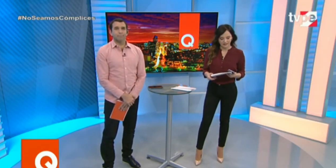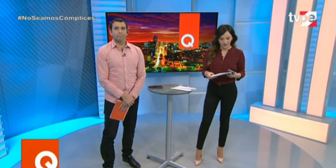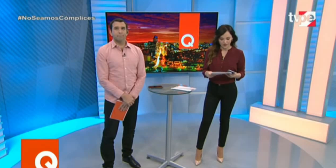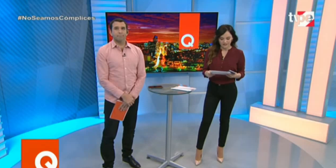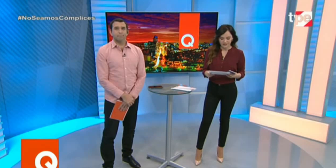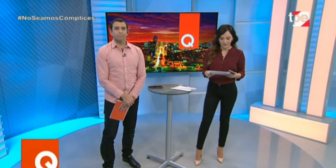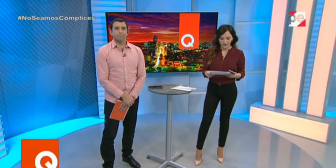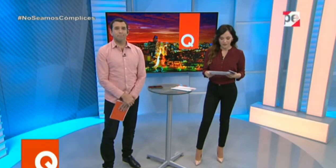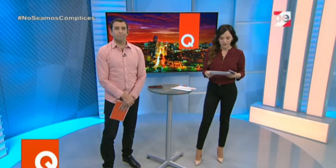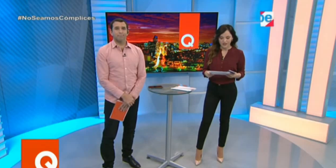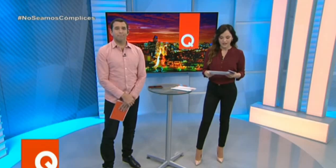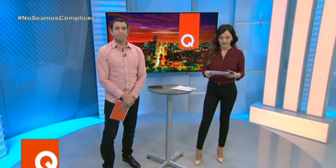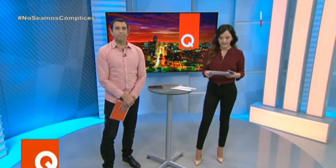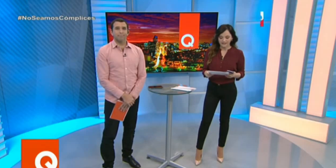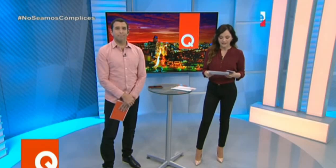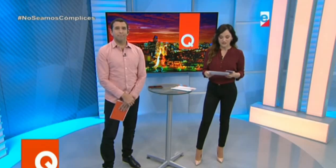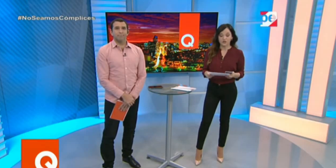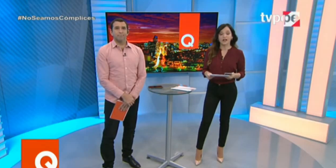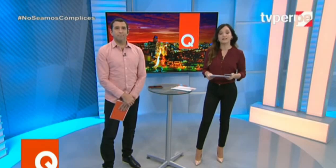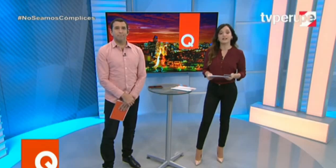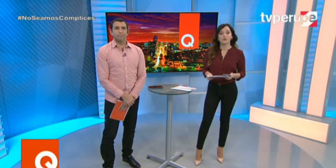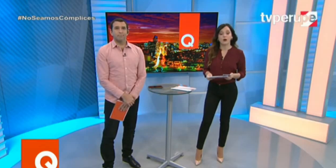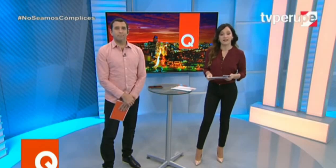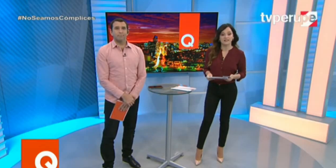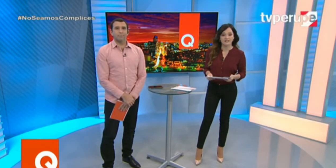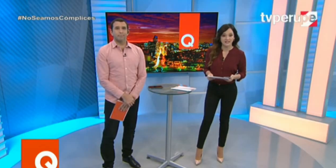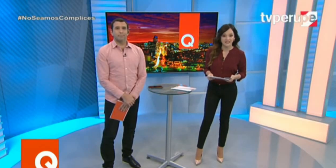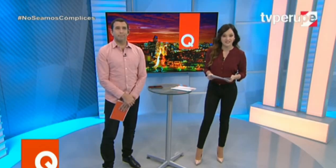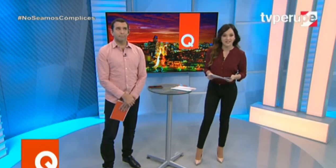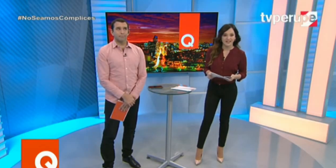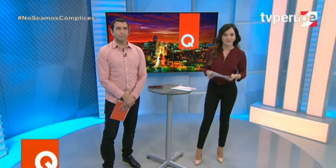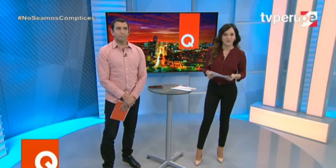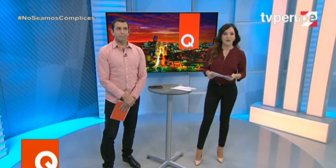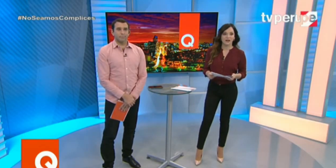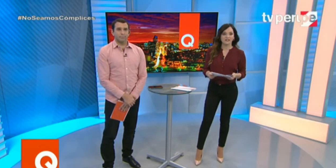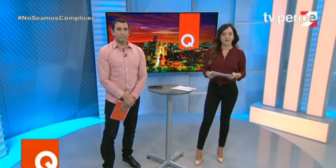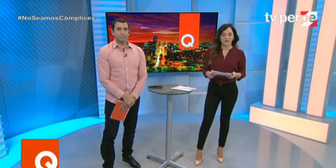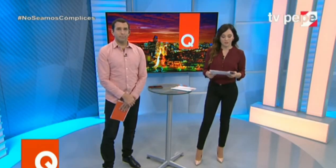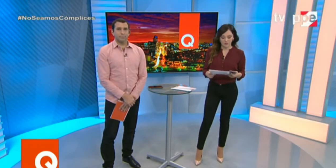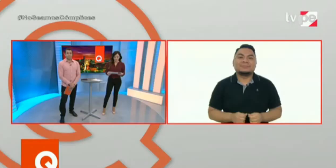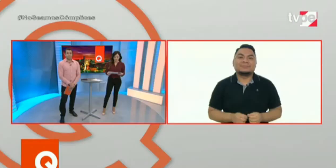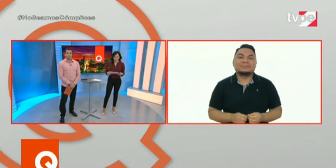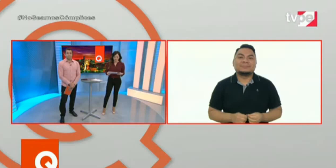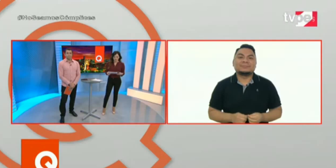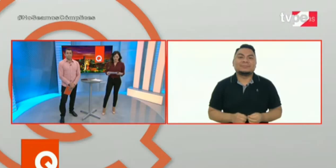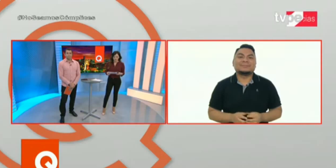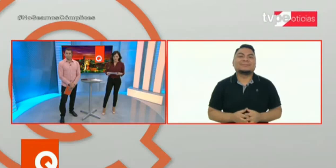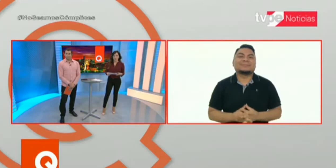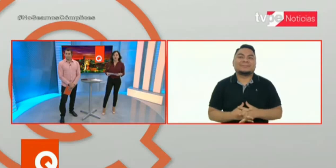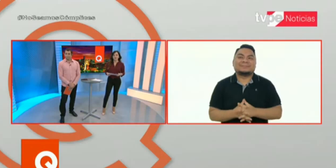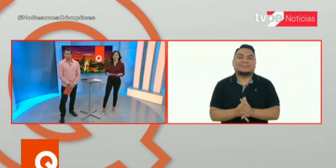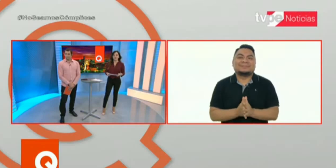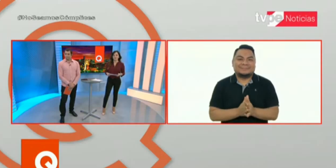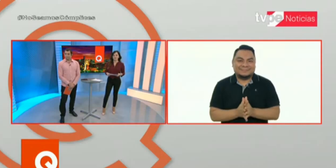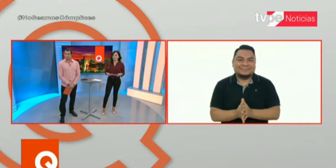de hoy que celebramos el Día Internacional del Lenguaje de Señas. Estoy hablando de Moisés Pizcoya. Moisés,